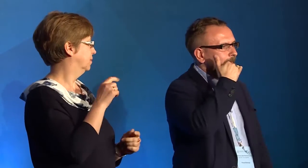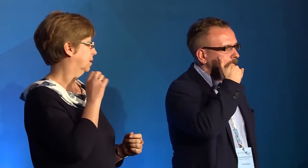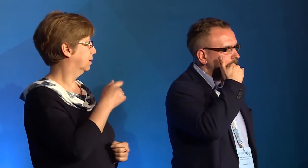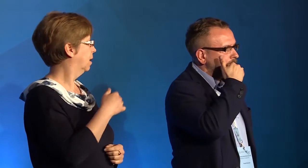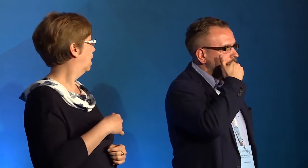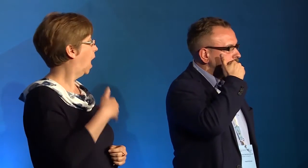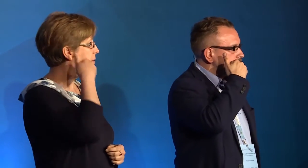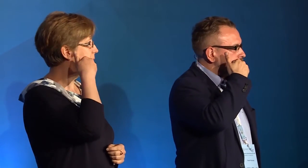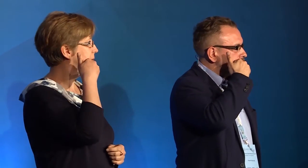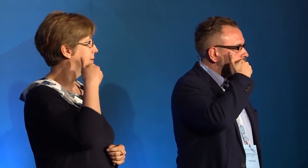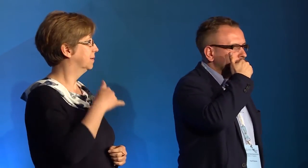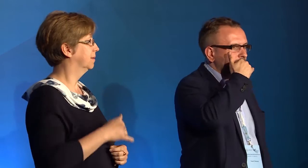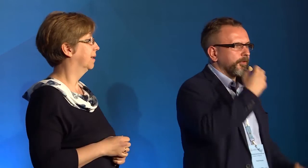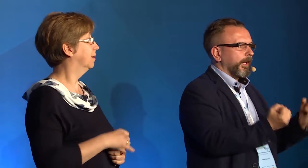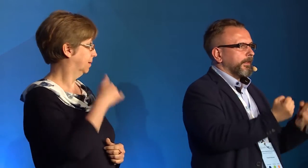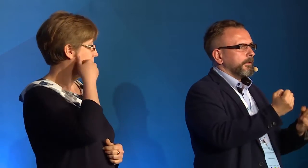ten? Telefon. ten?